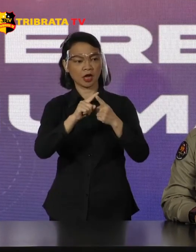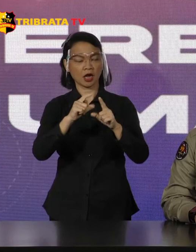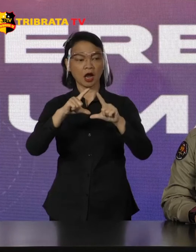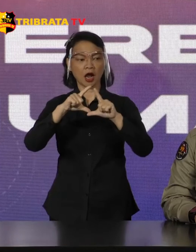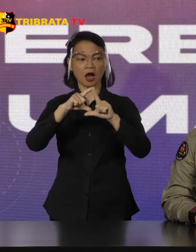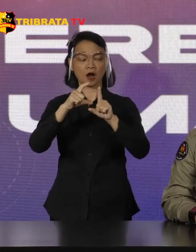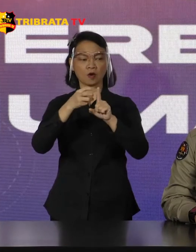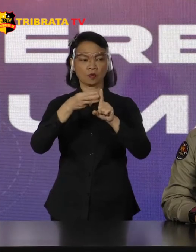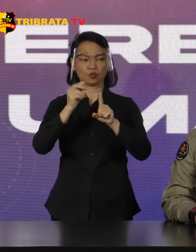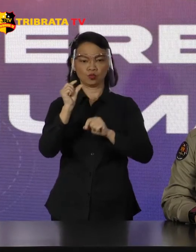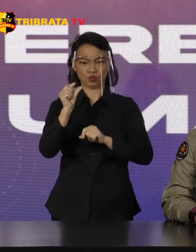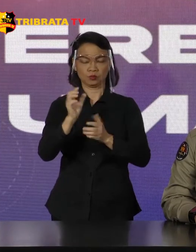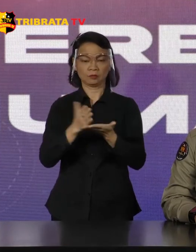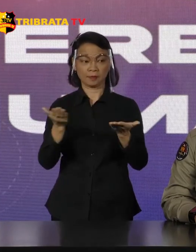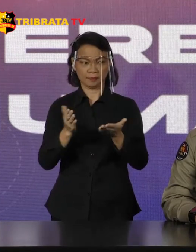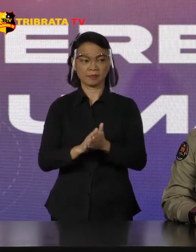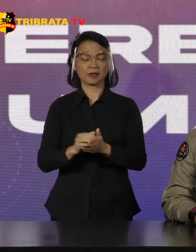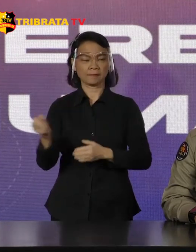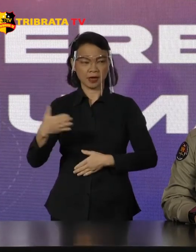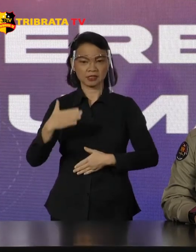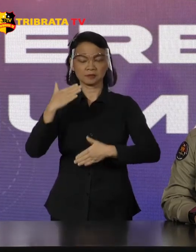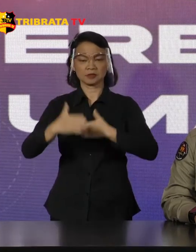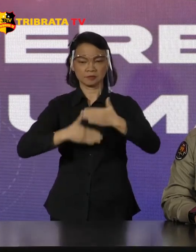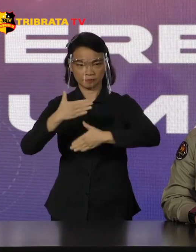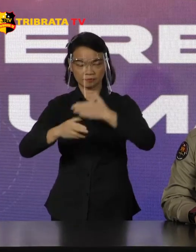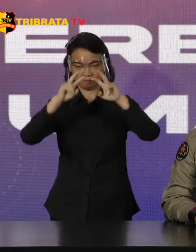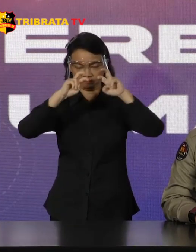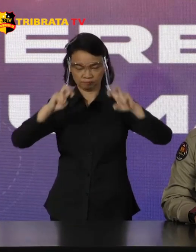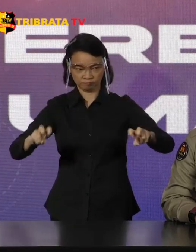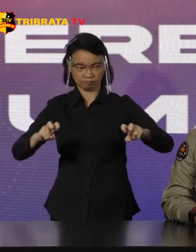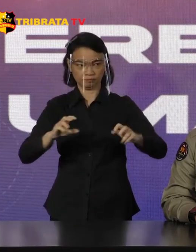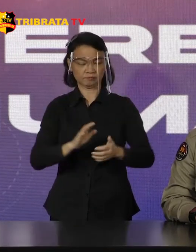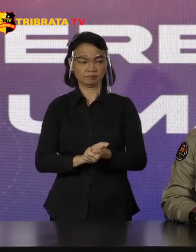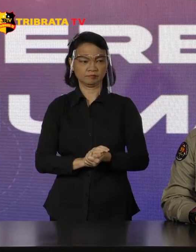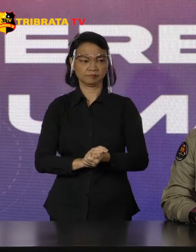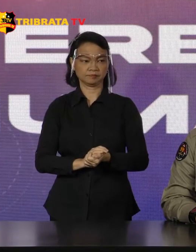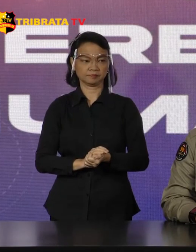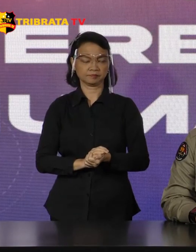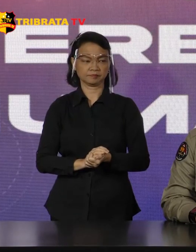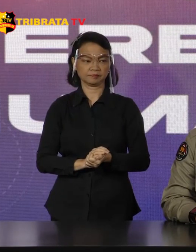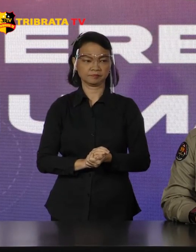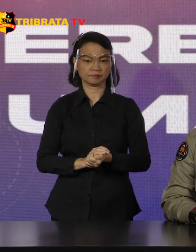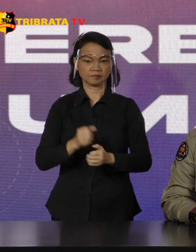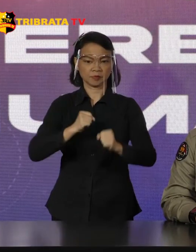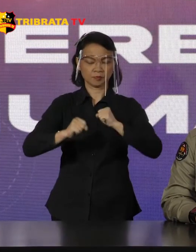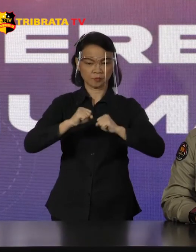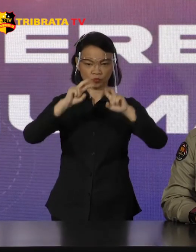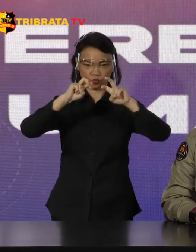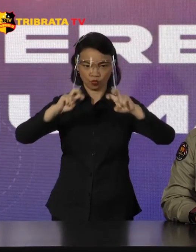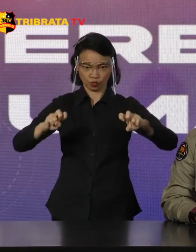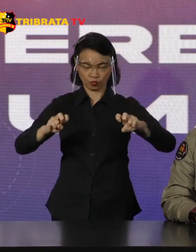Masih berjalan, proses penyidikan Masih ditangani oleh penyidik Baris Kirpor